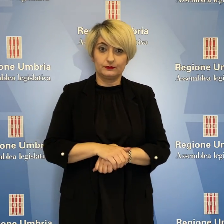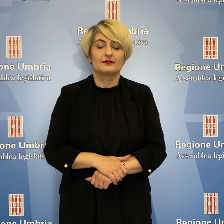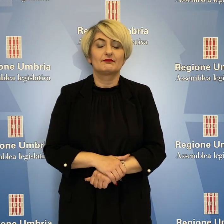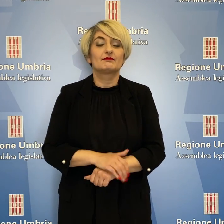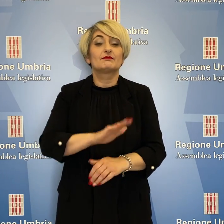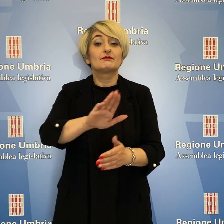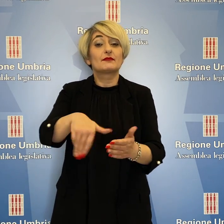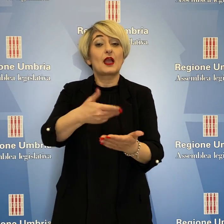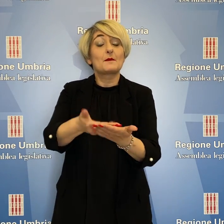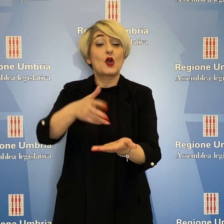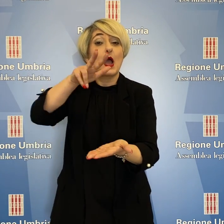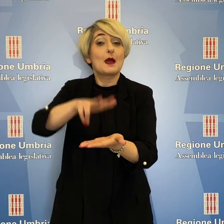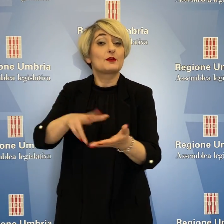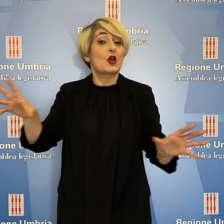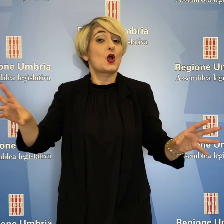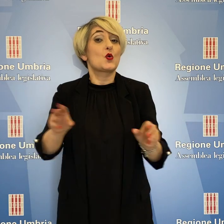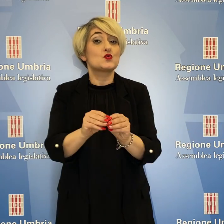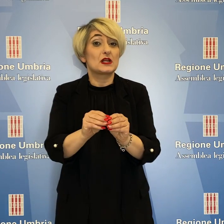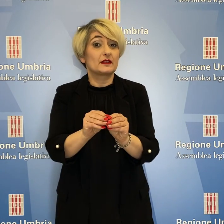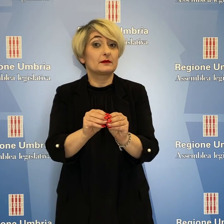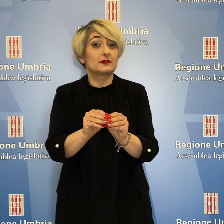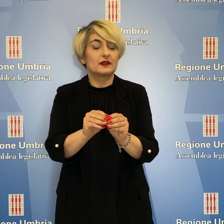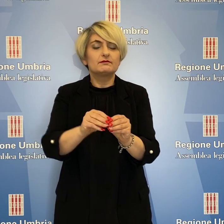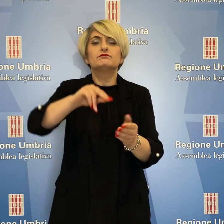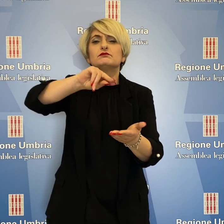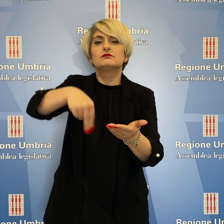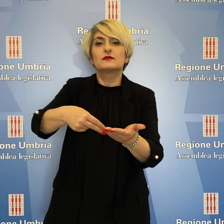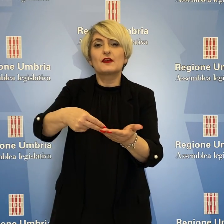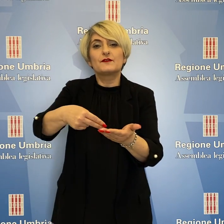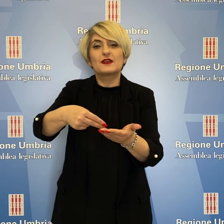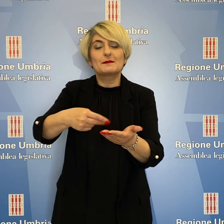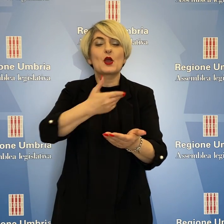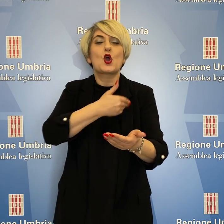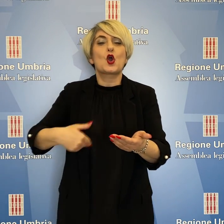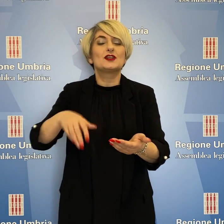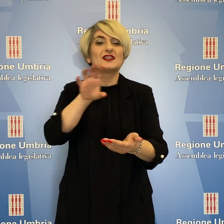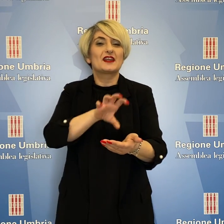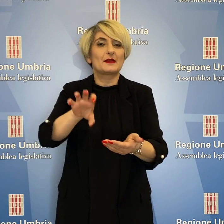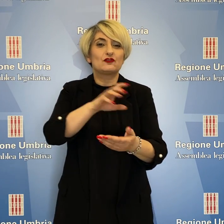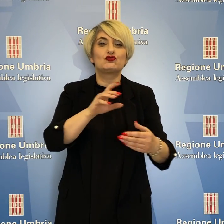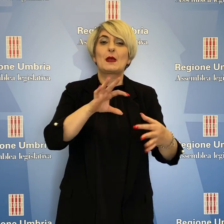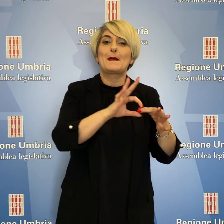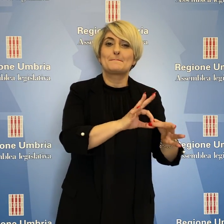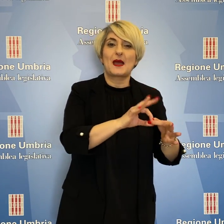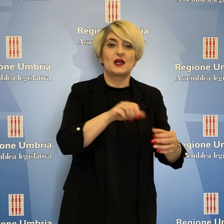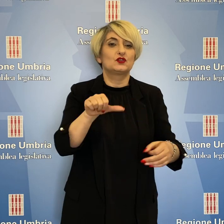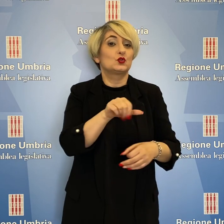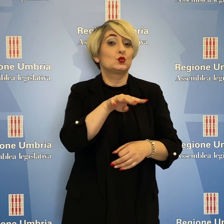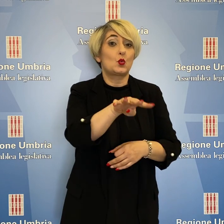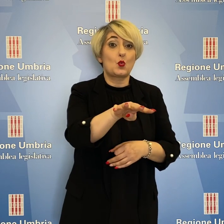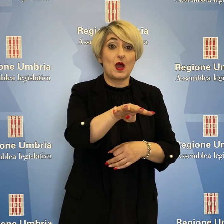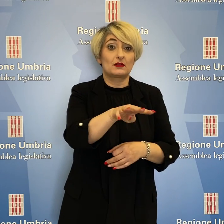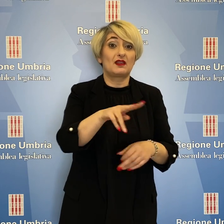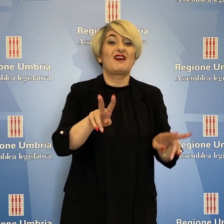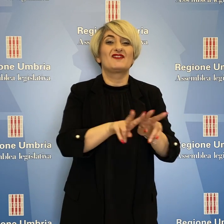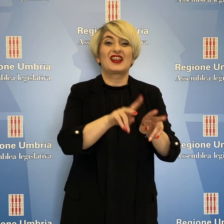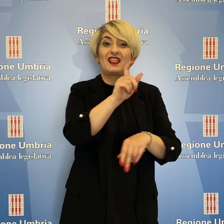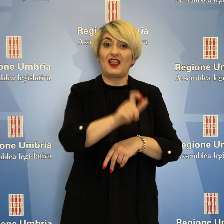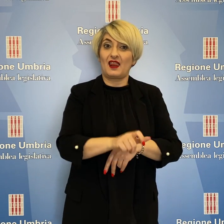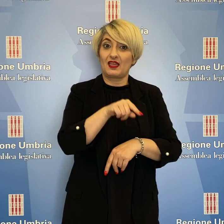Altra mozione approvata all'unanimità è quella firmata dai consiglieri regionali Eleonora Pace e Marco Squarta, di Fratelli d